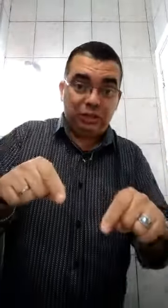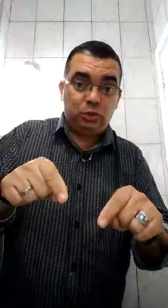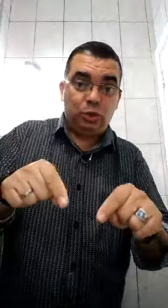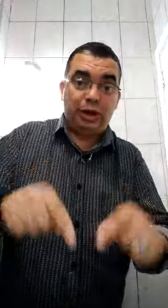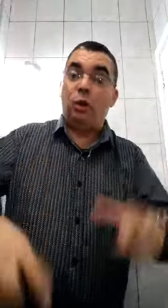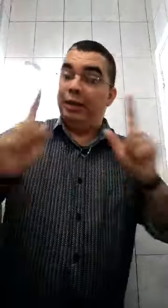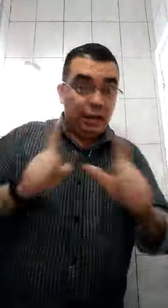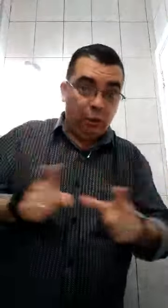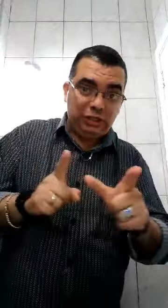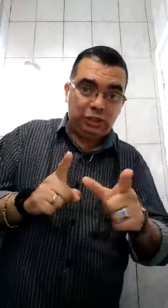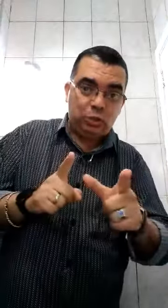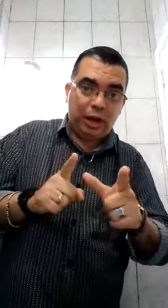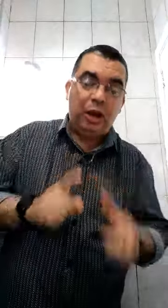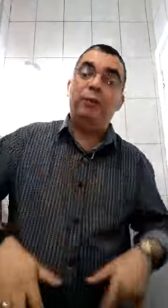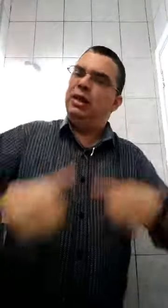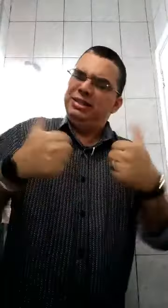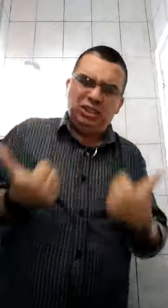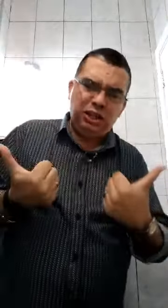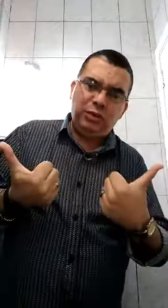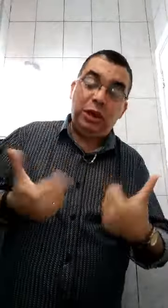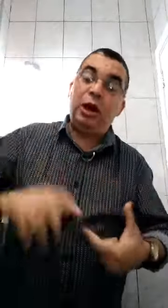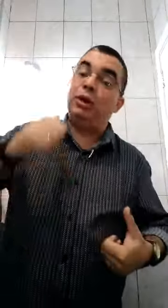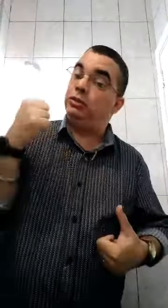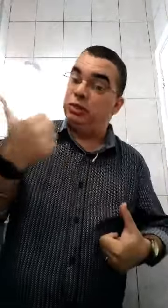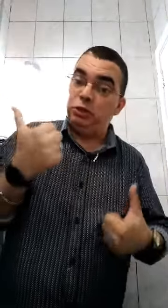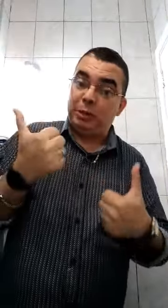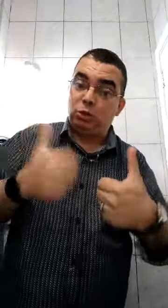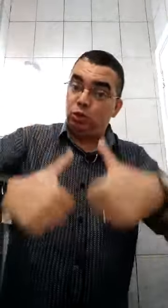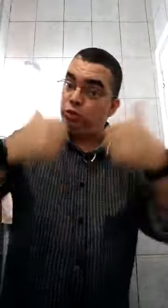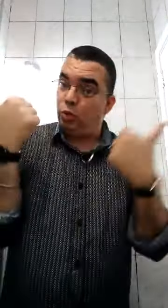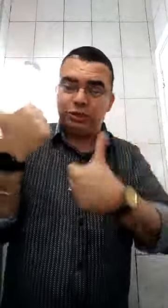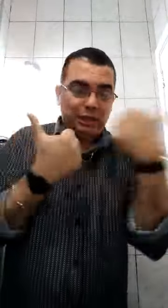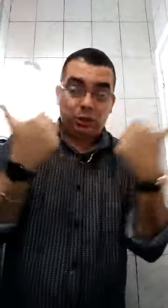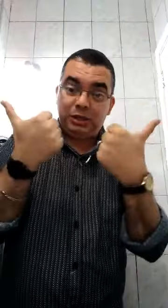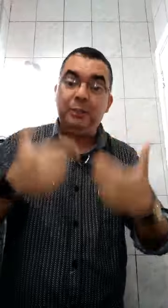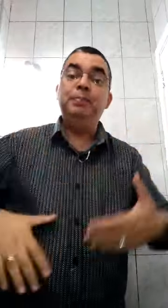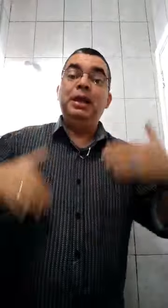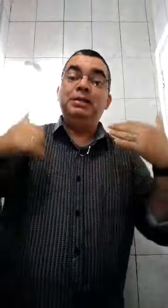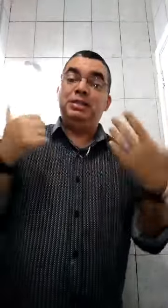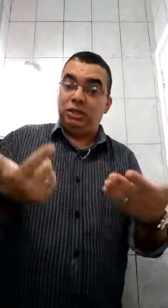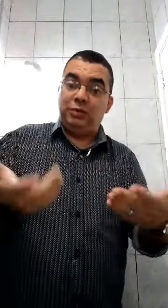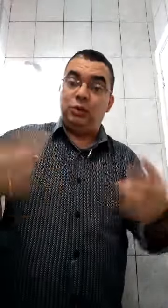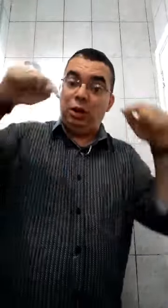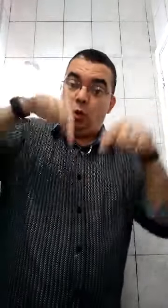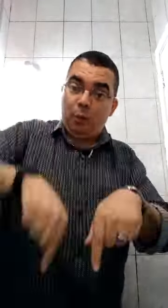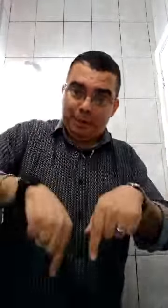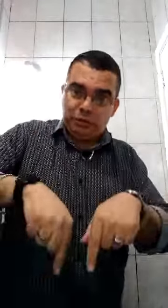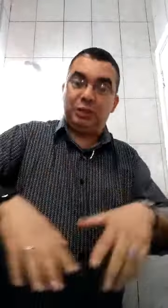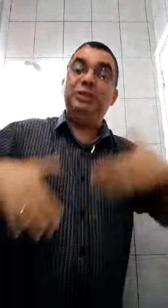inscrito no canal? Não é inscrito no canal? Se inscreva no canal, ativa o sininho para todos, ou tá aqui ou aqui. Se inscreva no canal, comente aqui,